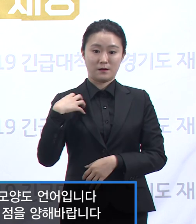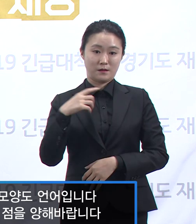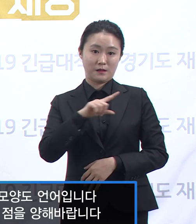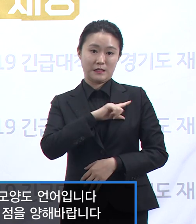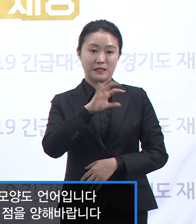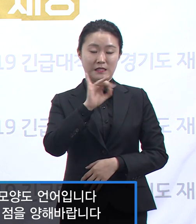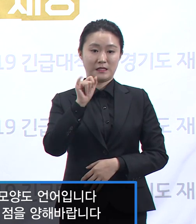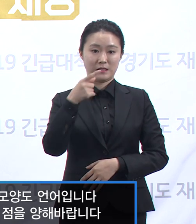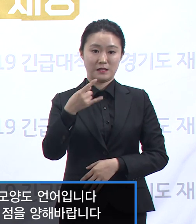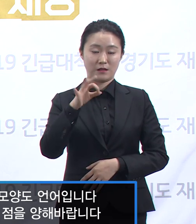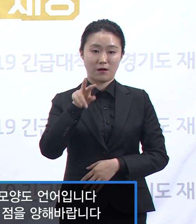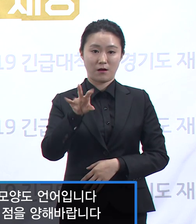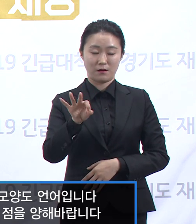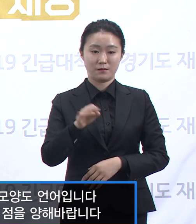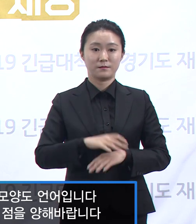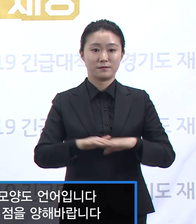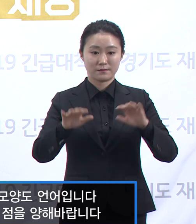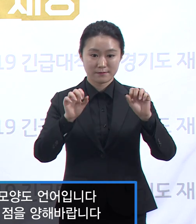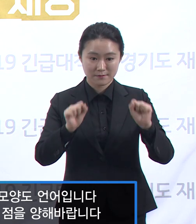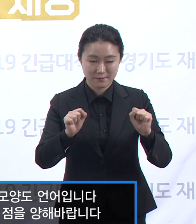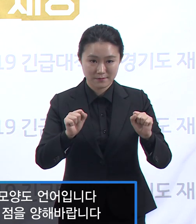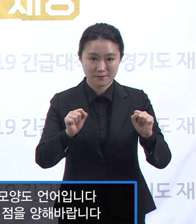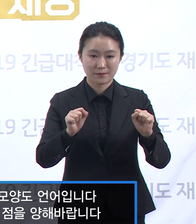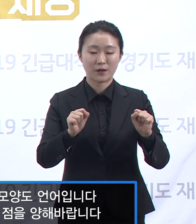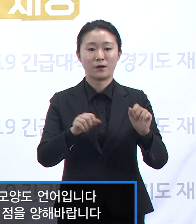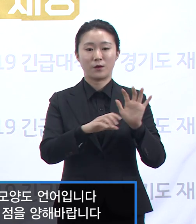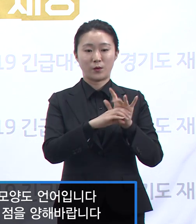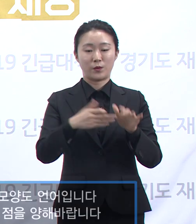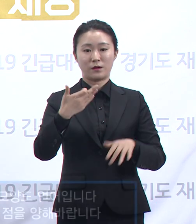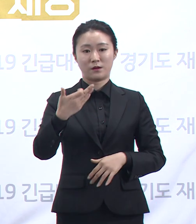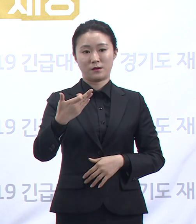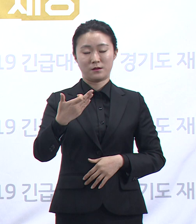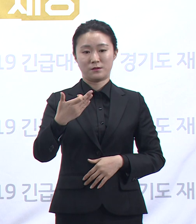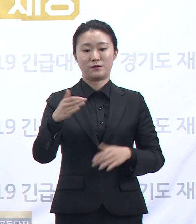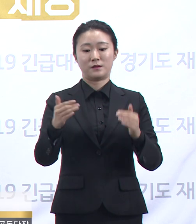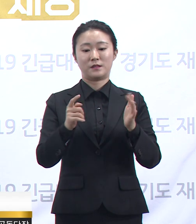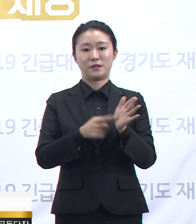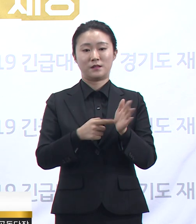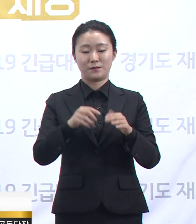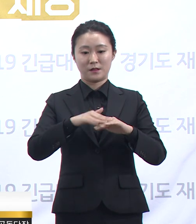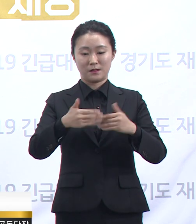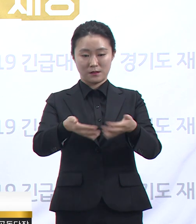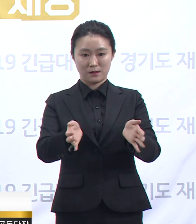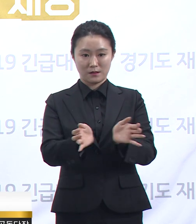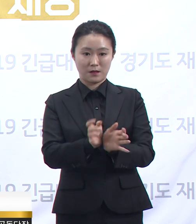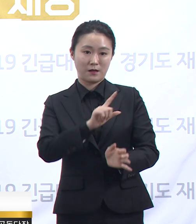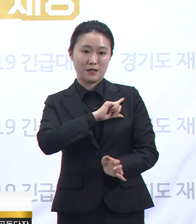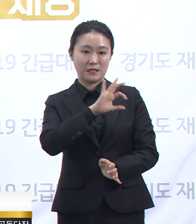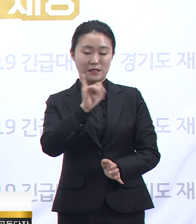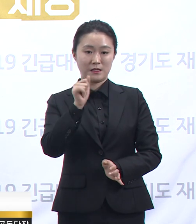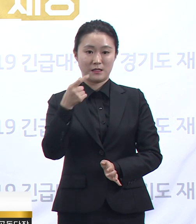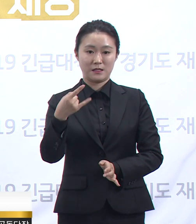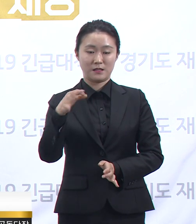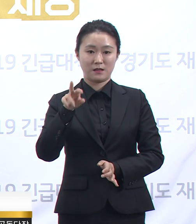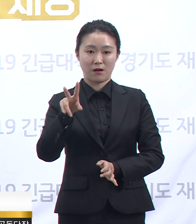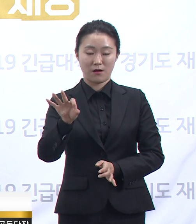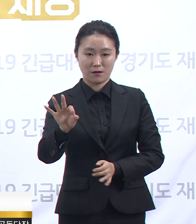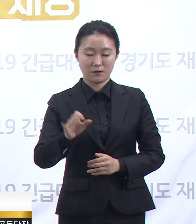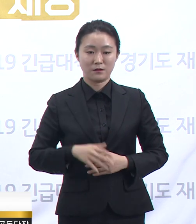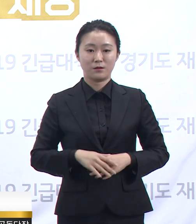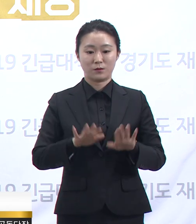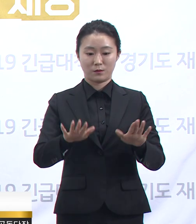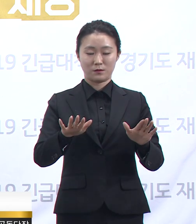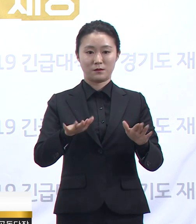안녕하십니까. 경기도 코로나19 긴급대책단 이희영입니다. 10월 7일 수요일 경기도 코로나19 대응 관련